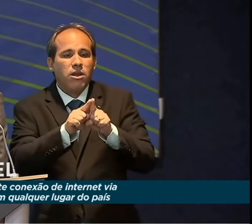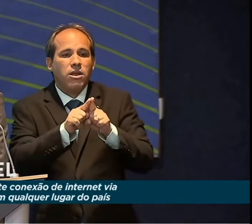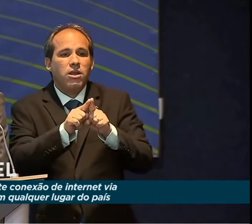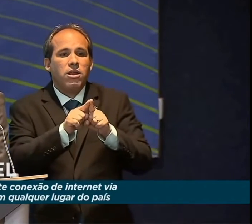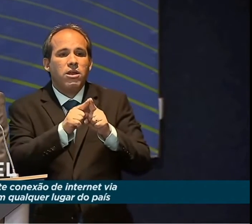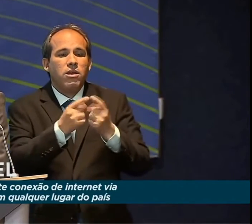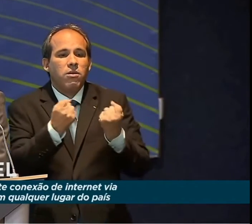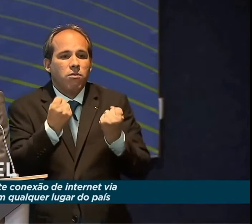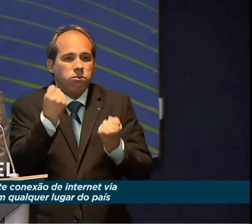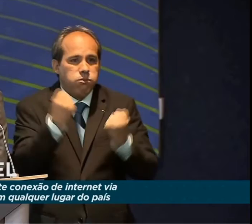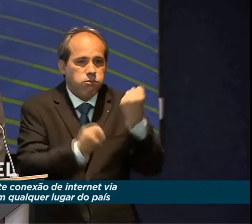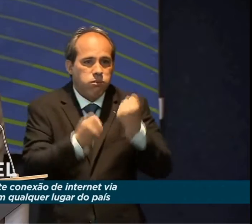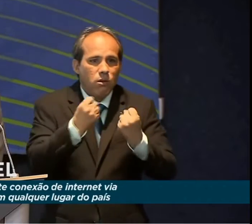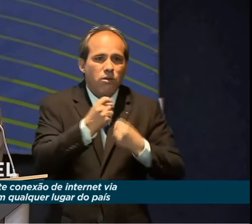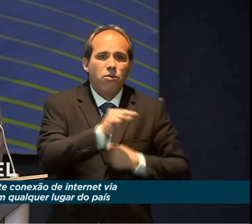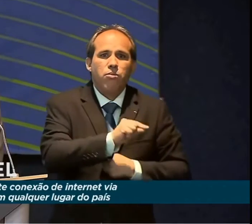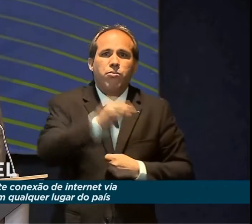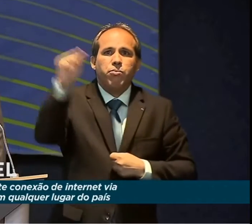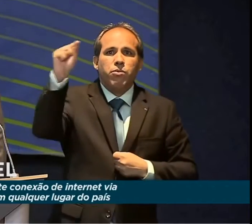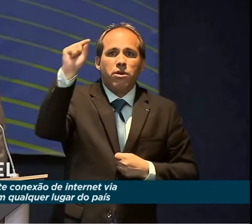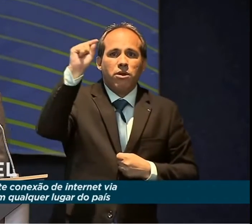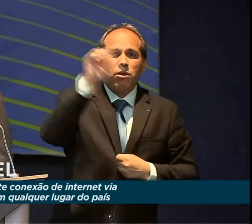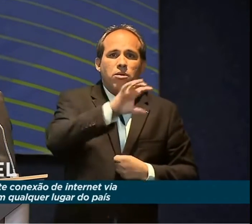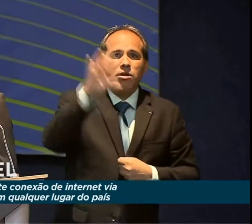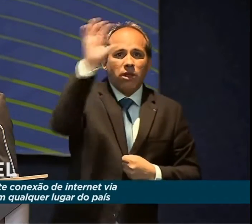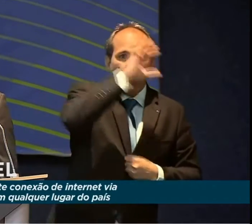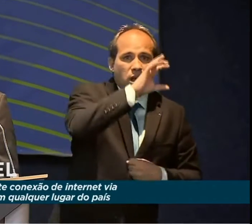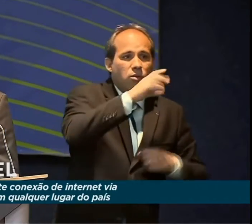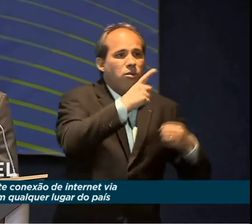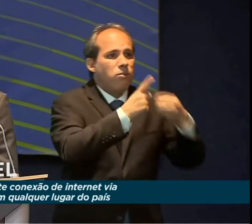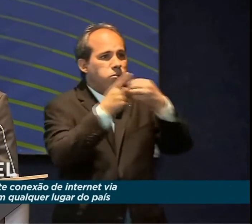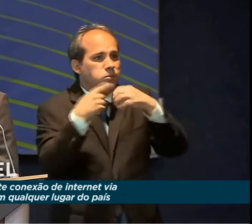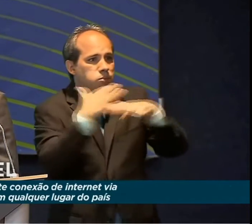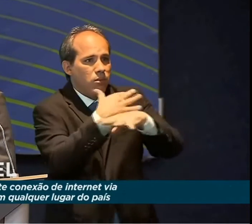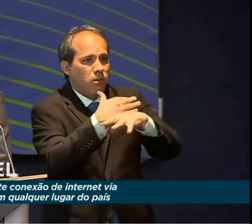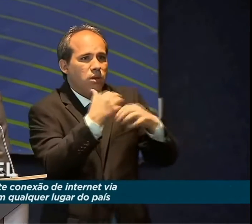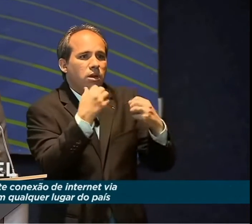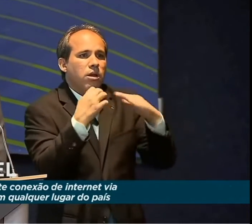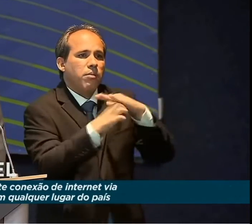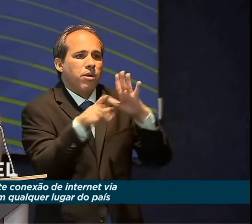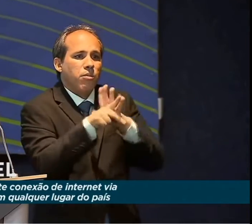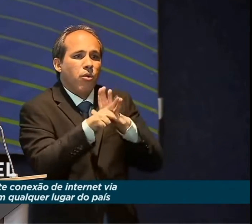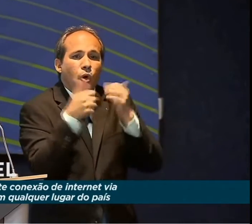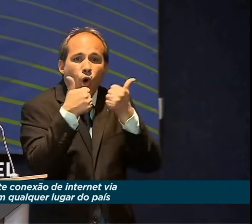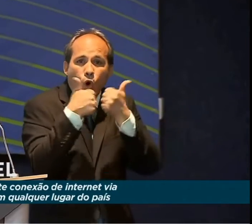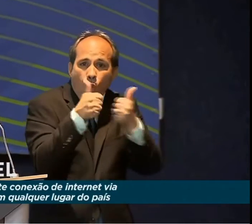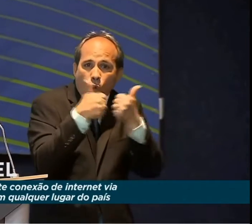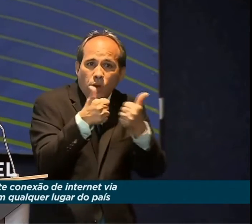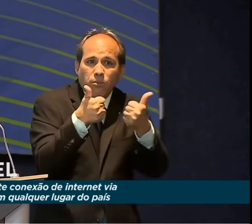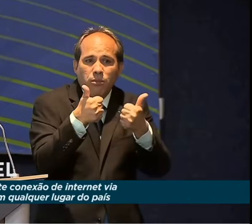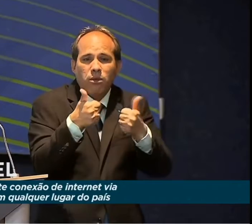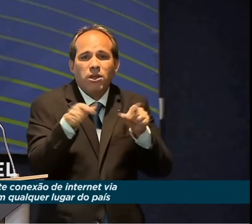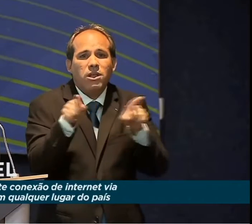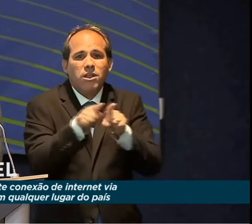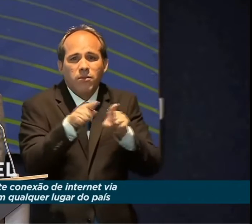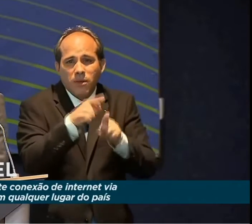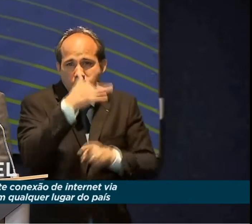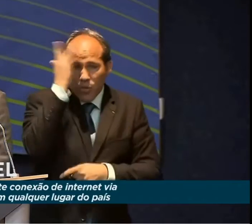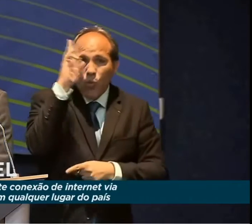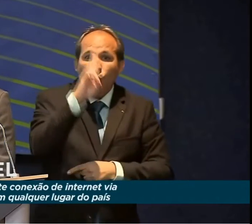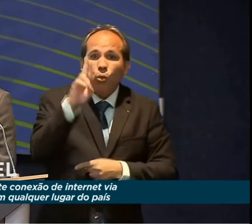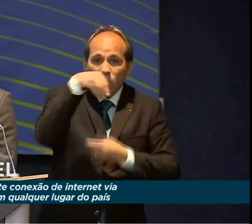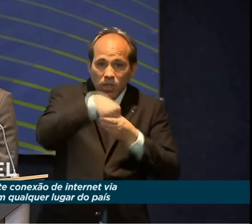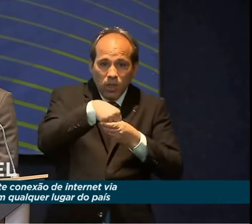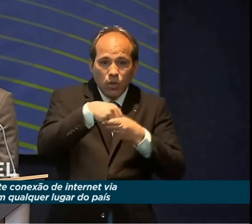intermunicipais, interestaduais das empresas de ônibus para ter também agora aqueles que andam nos